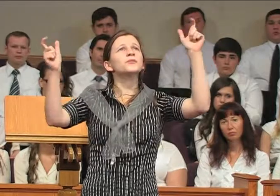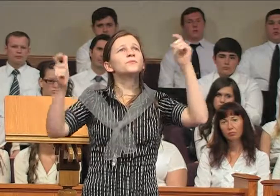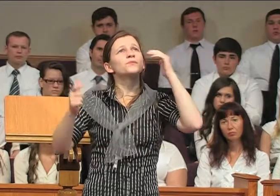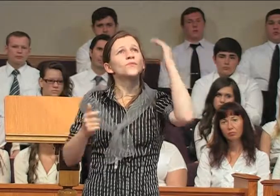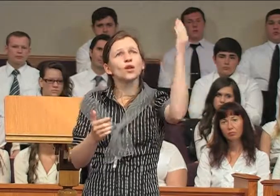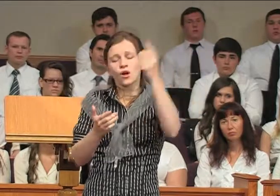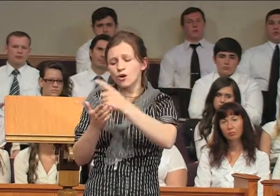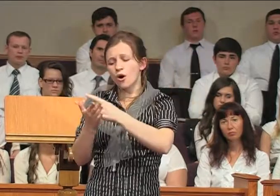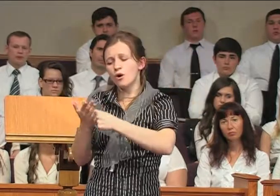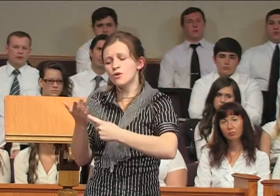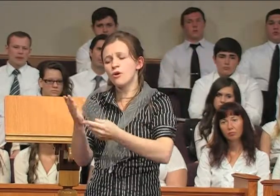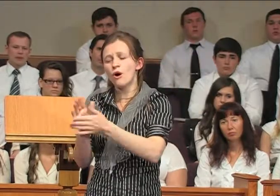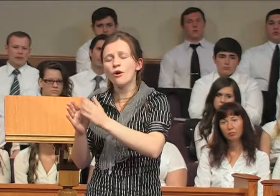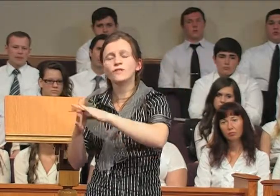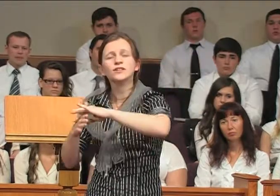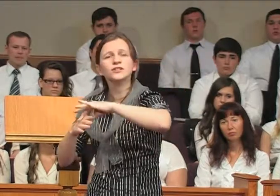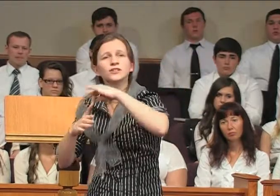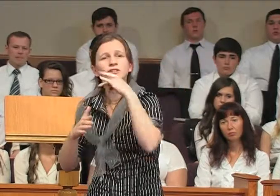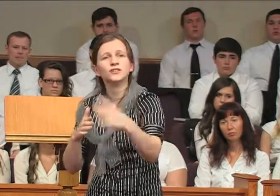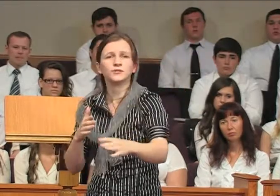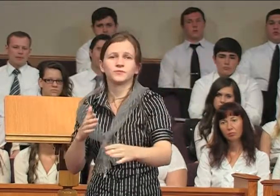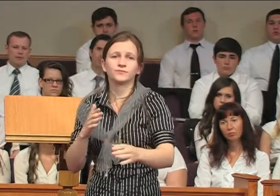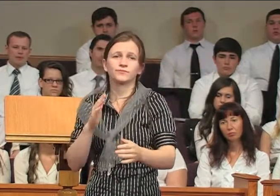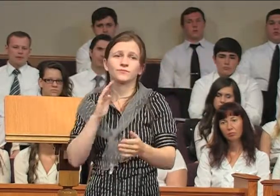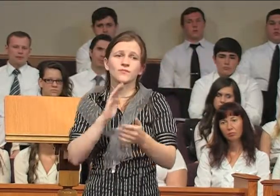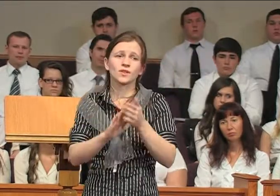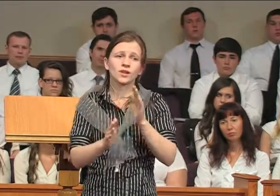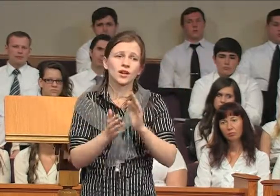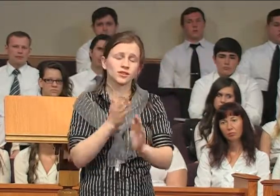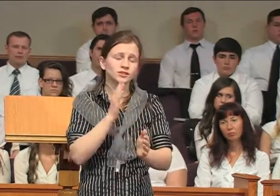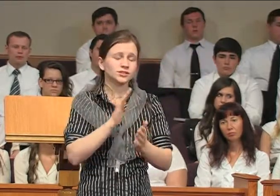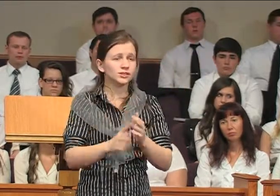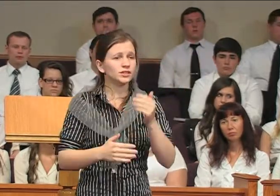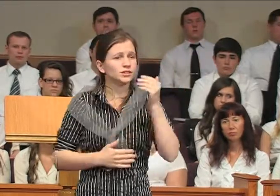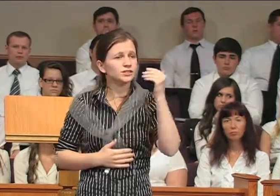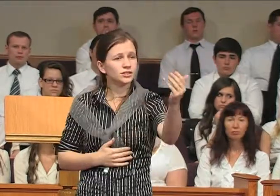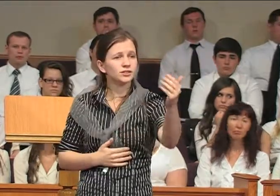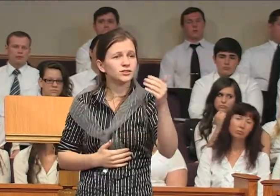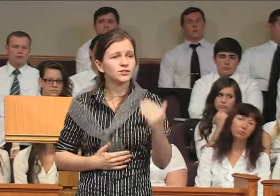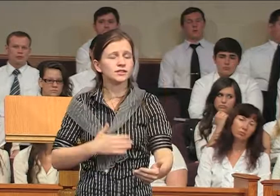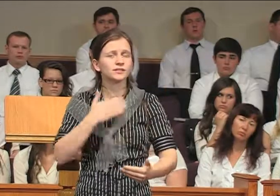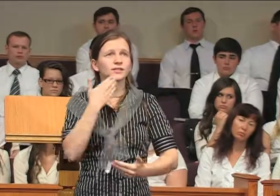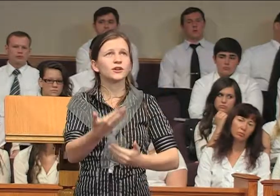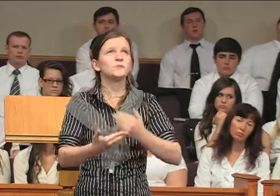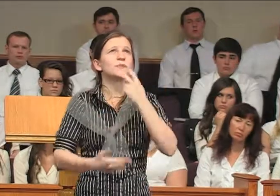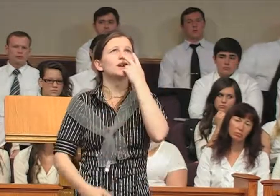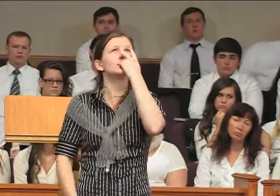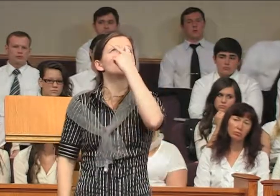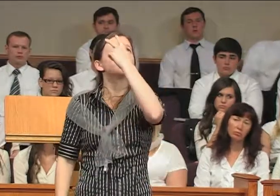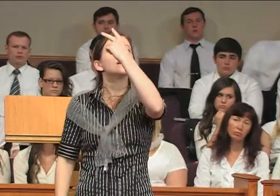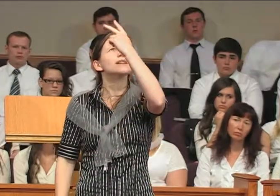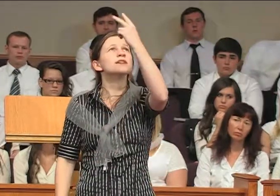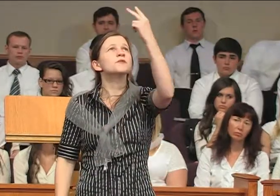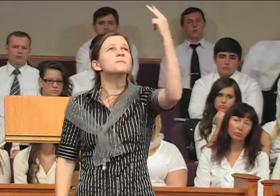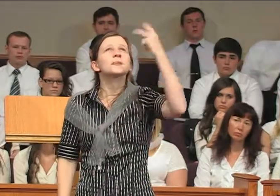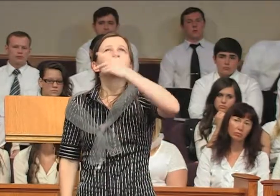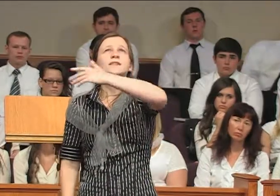от боли, Но мимо ты прошел, смотря на